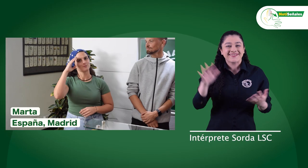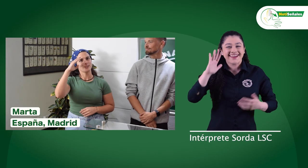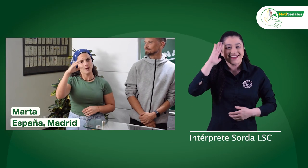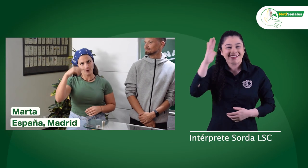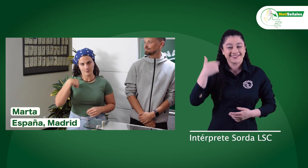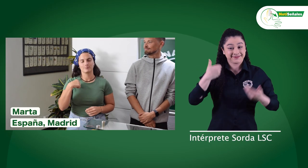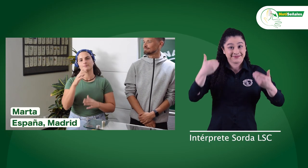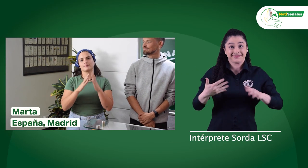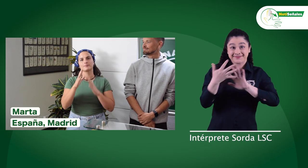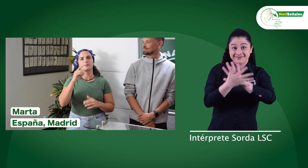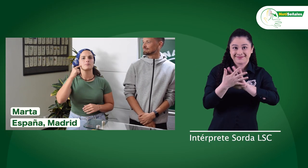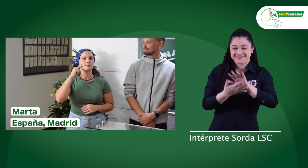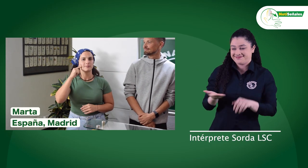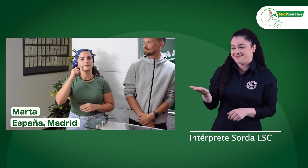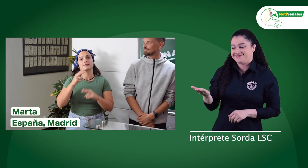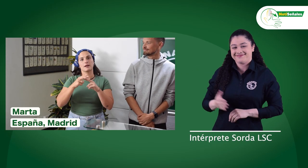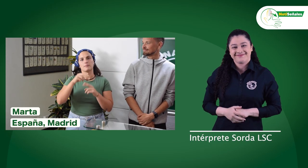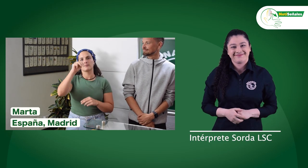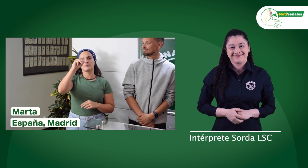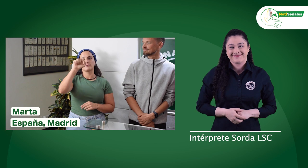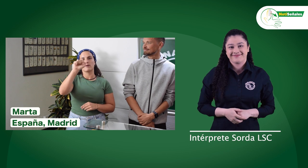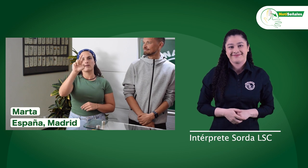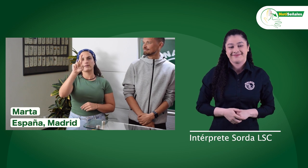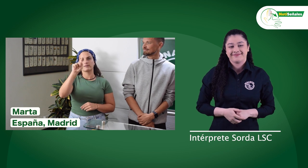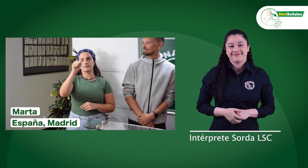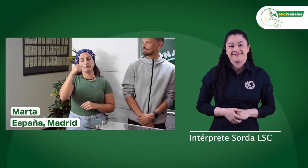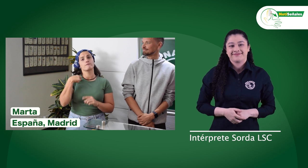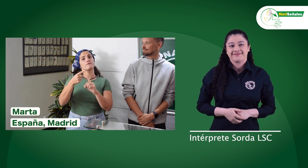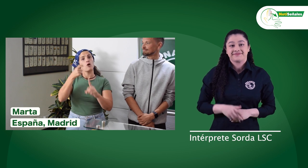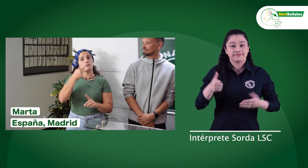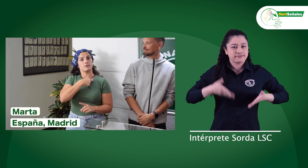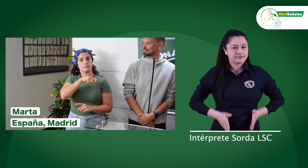Hola, mi seña es esta, soy Marta y vengo de la capital de España, Madrid.